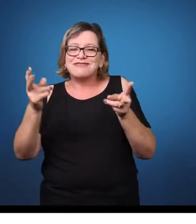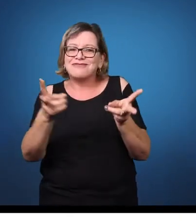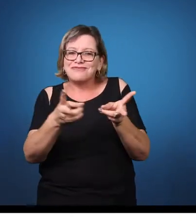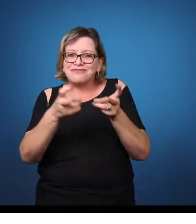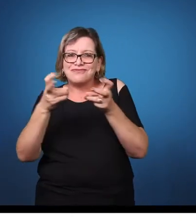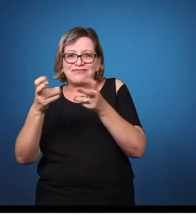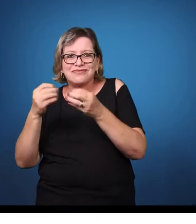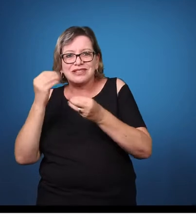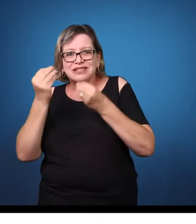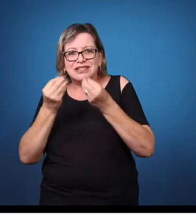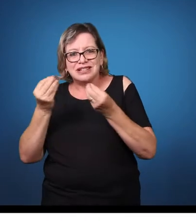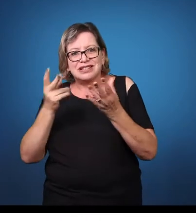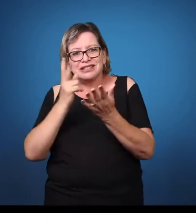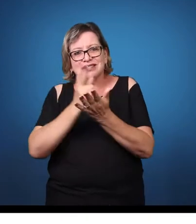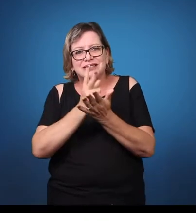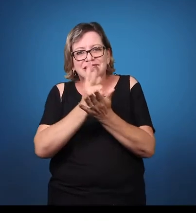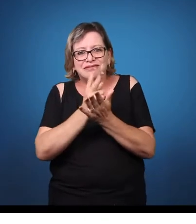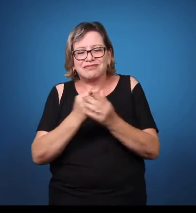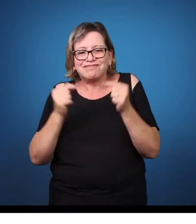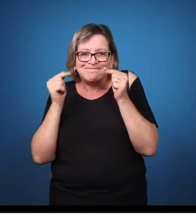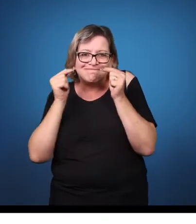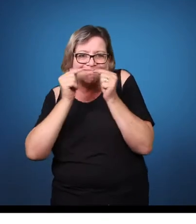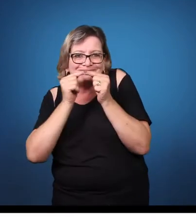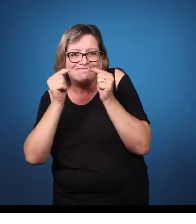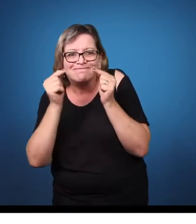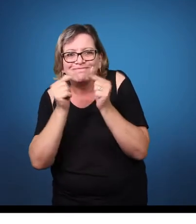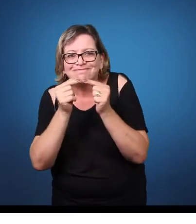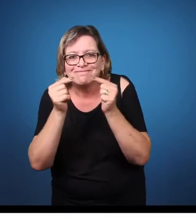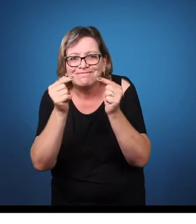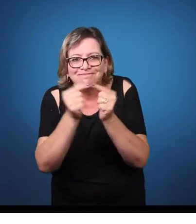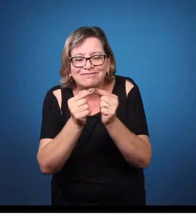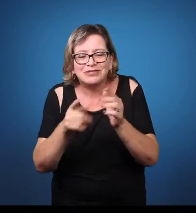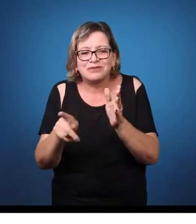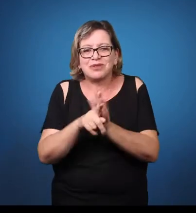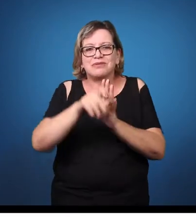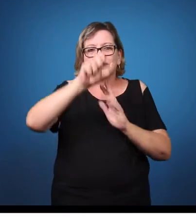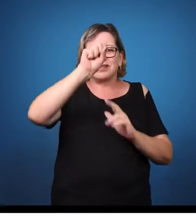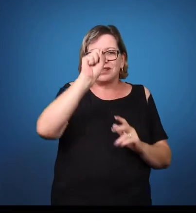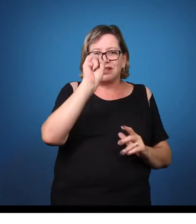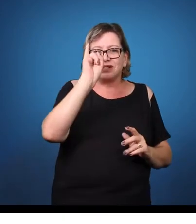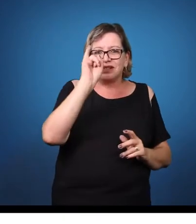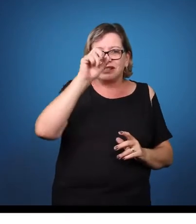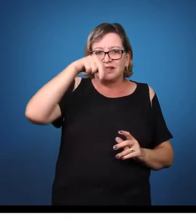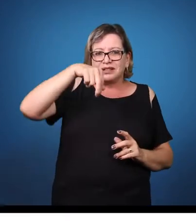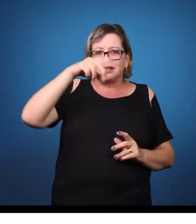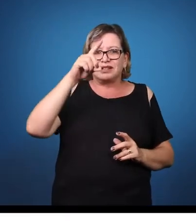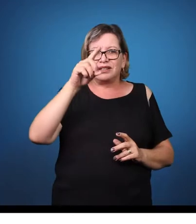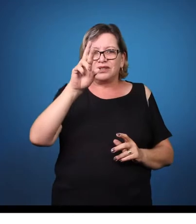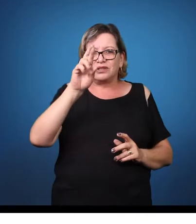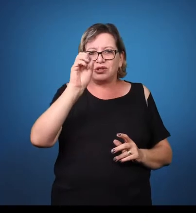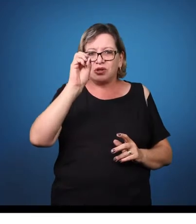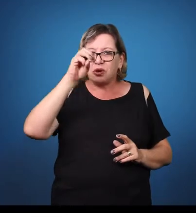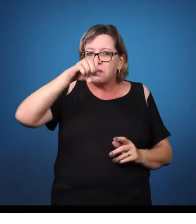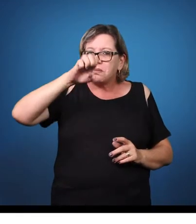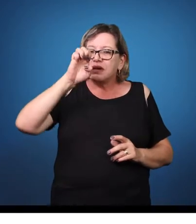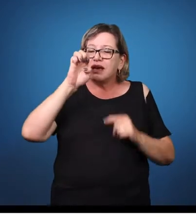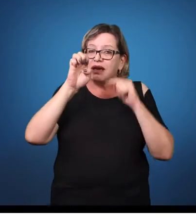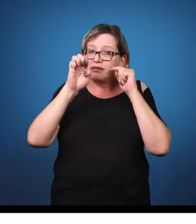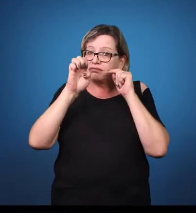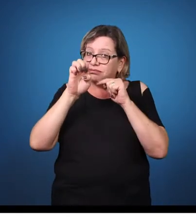síndrome, tá? Então, o que é uma síndrome? Ela também é um conjunto de sinais e sintomas que caracteriza.